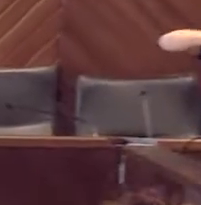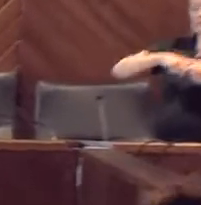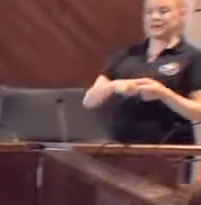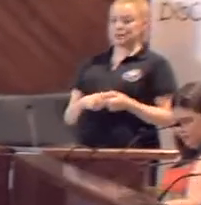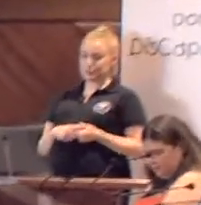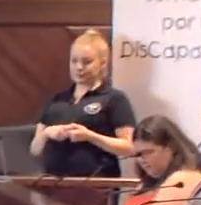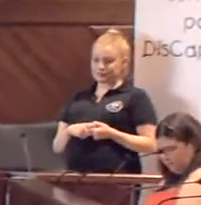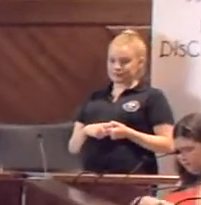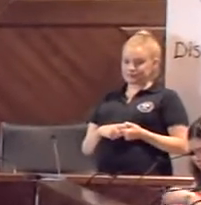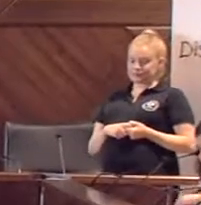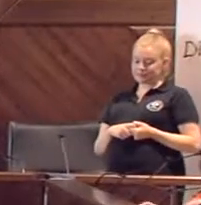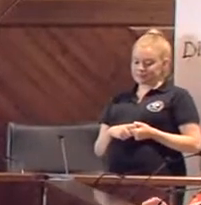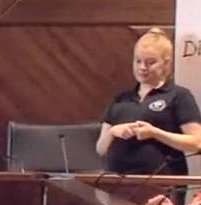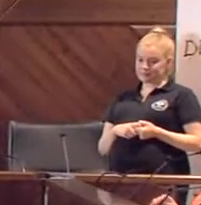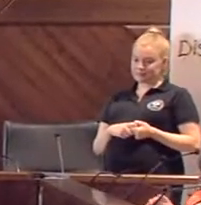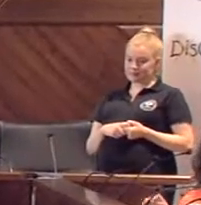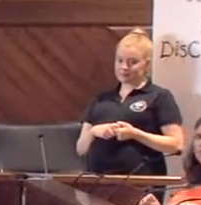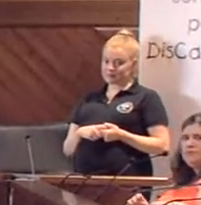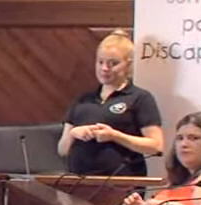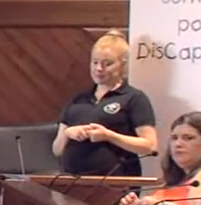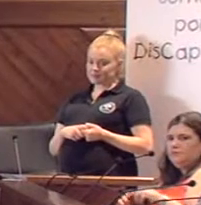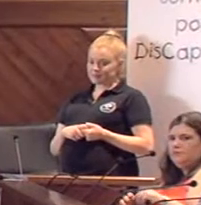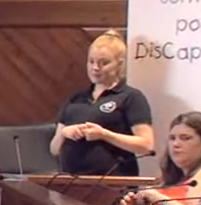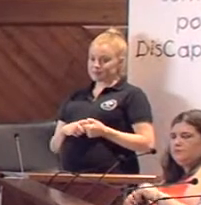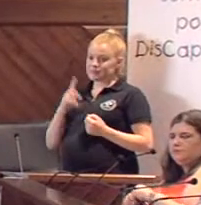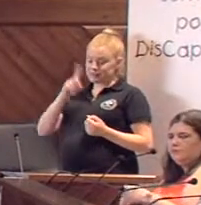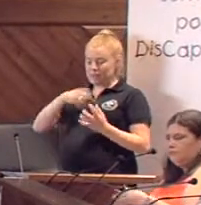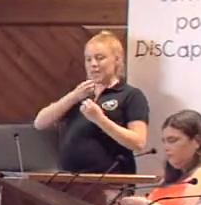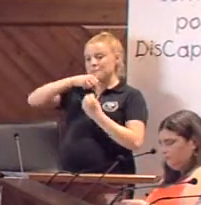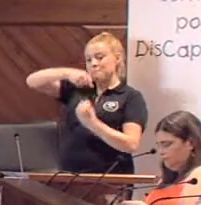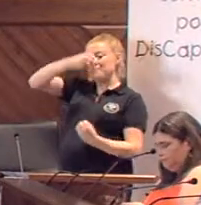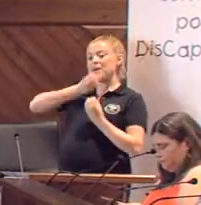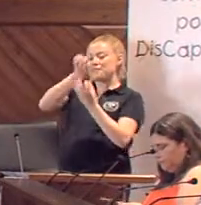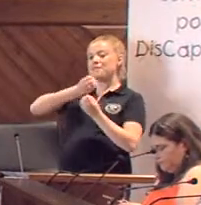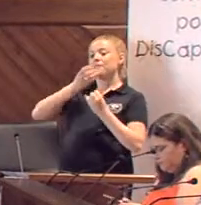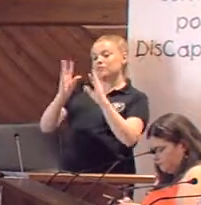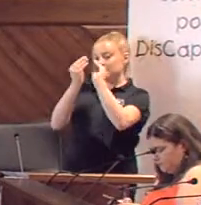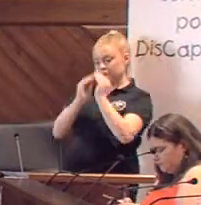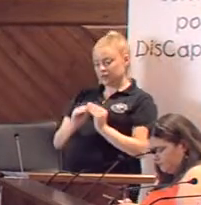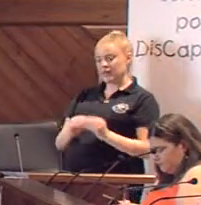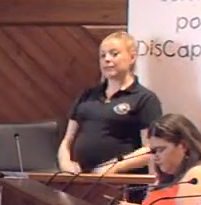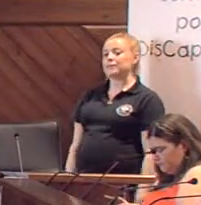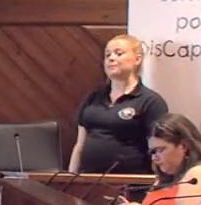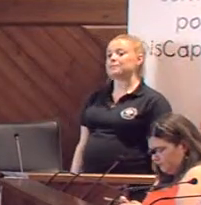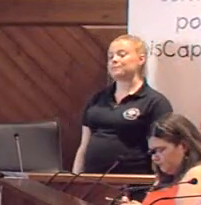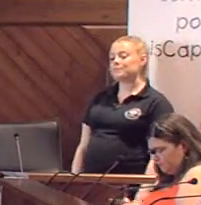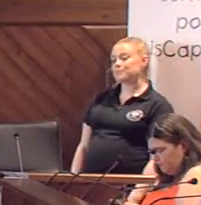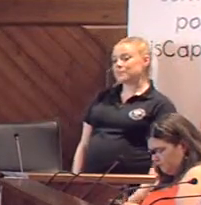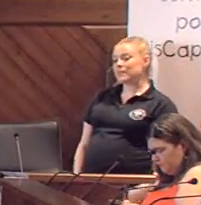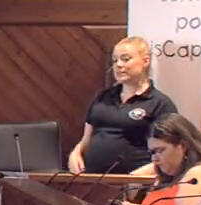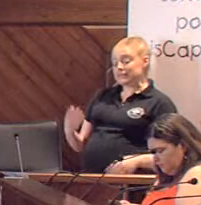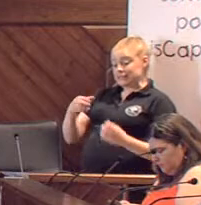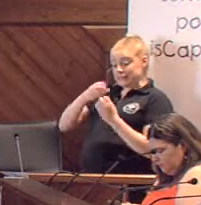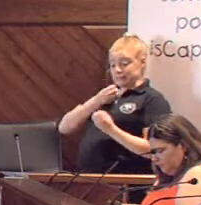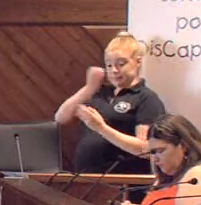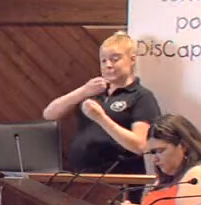propuesta y en el manifiesto que hemos realizado. Y simplemente, pues, que se le tenga también en cuenta. Tras revisar